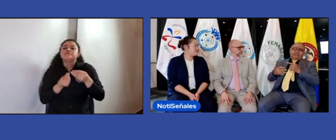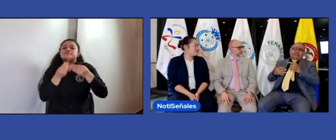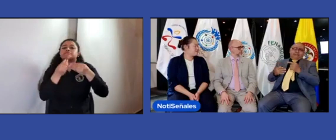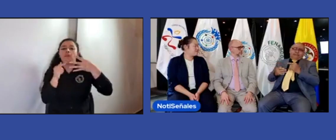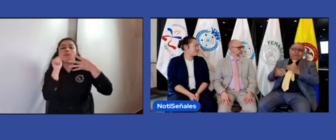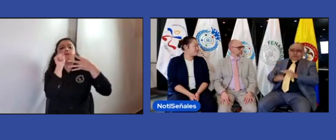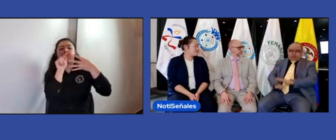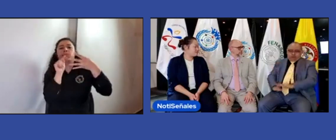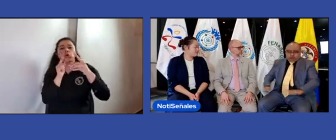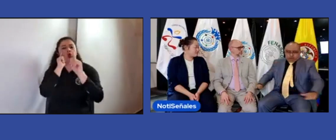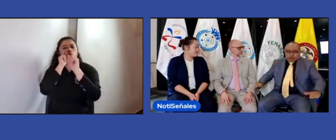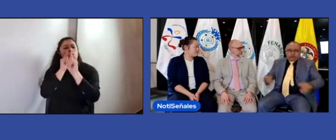nosotros trabajamos